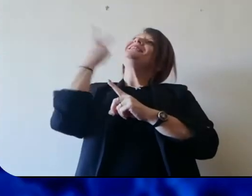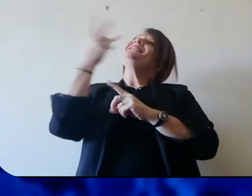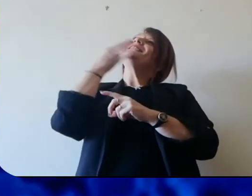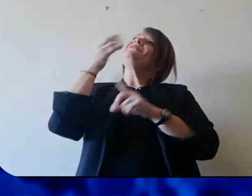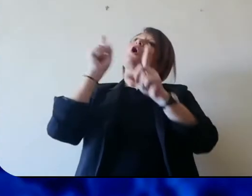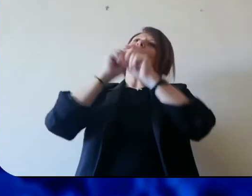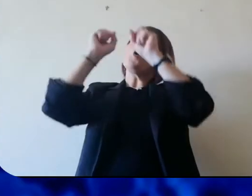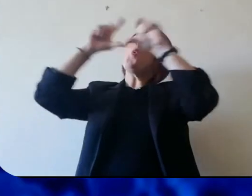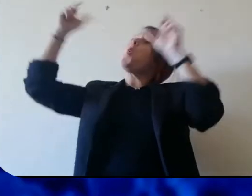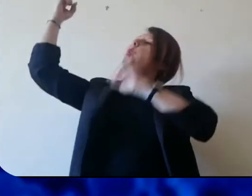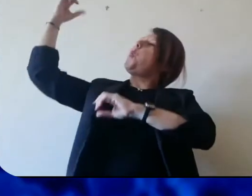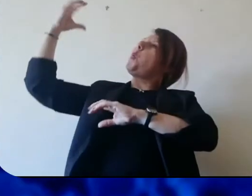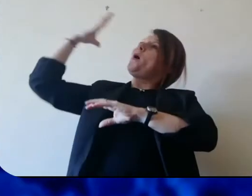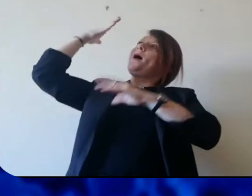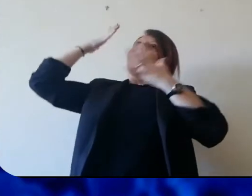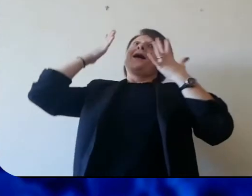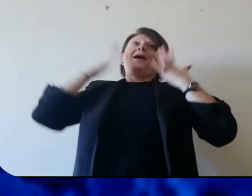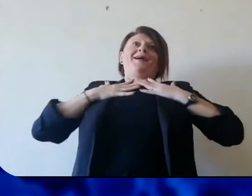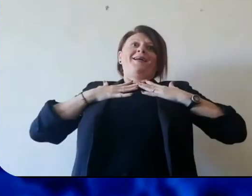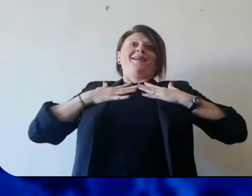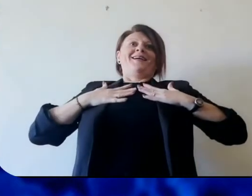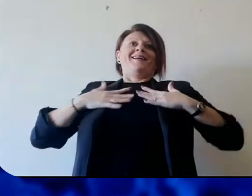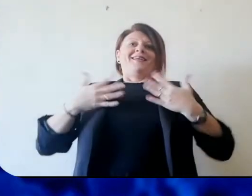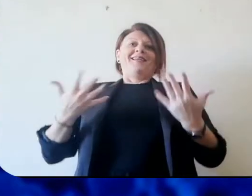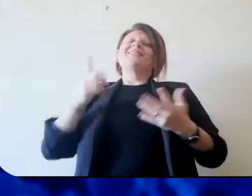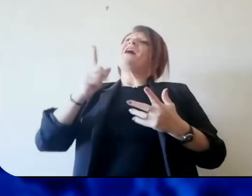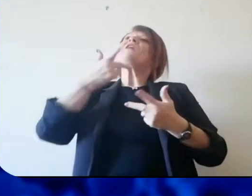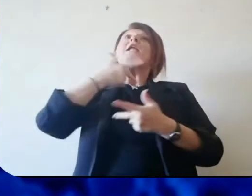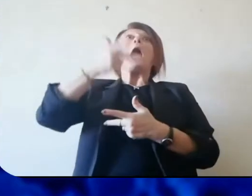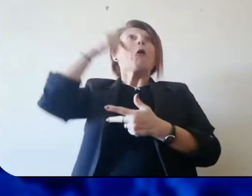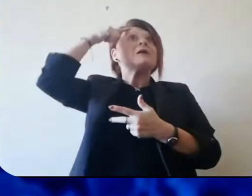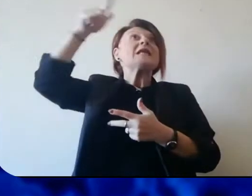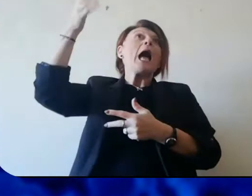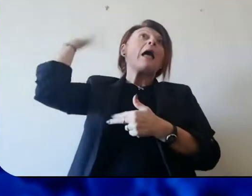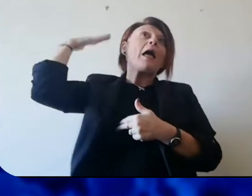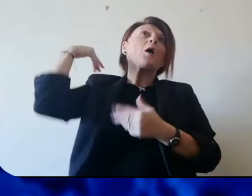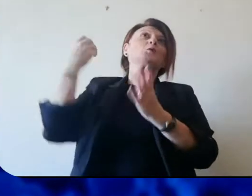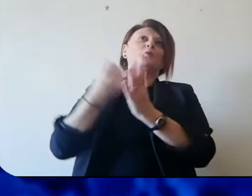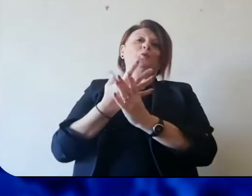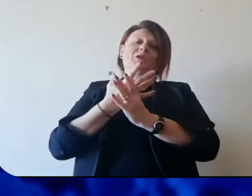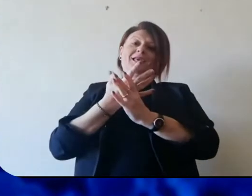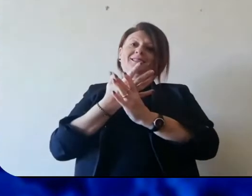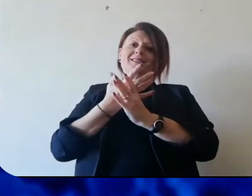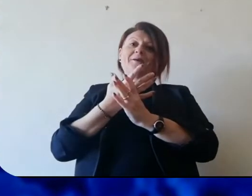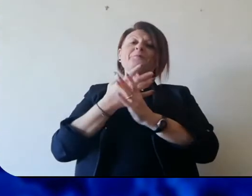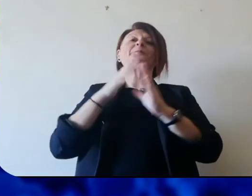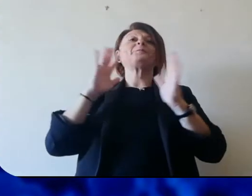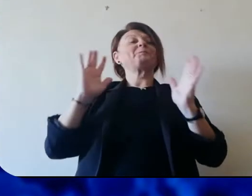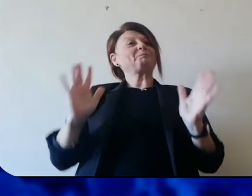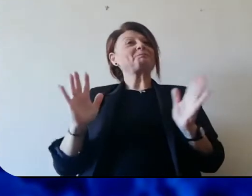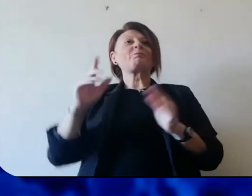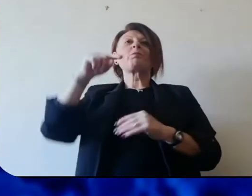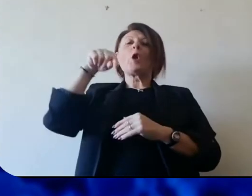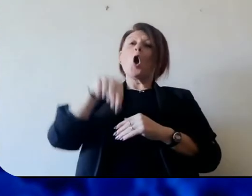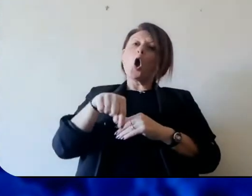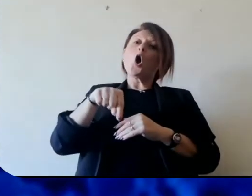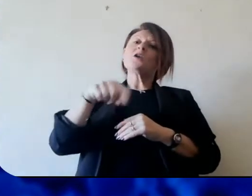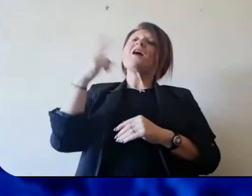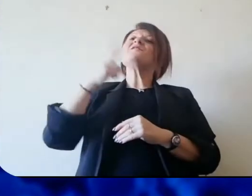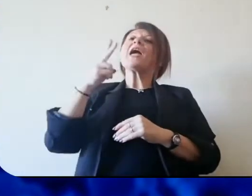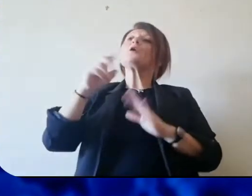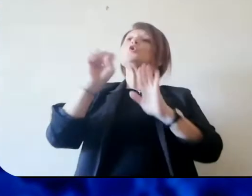quando finirà poi lo racconteremo, ne parleremo, lo ricorderemo, ma intanto adesso dobbiamo attraversarlo. Adesso